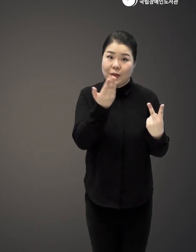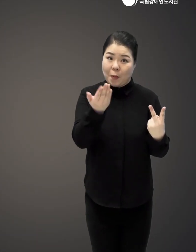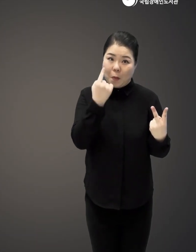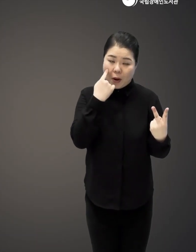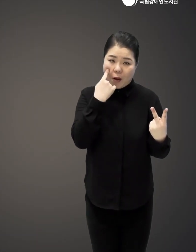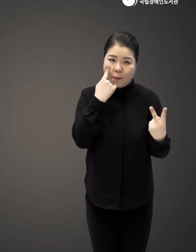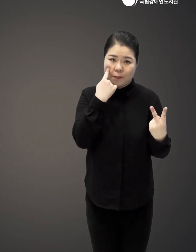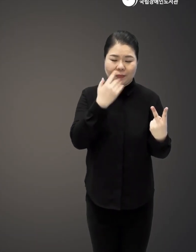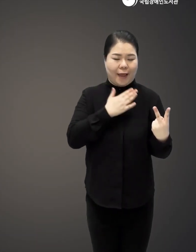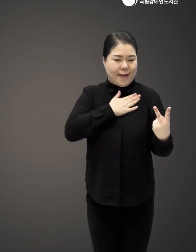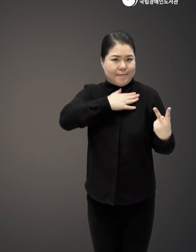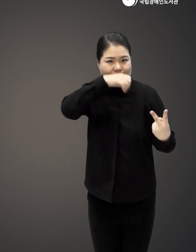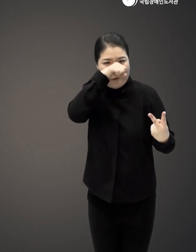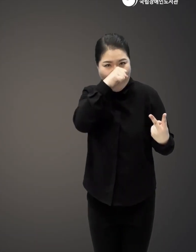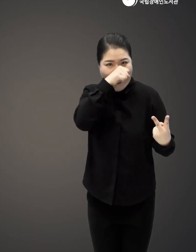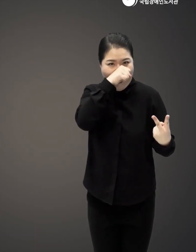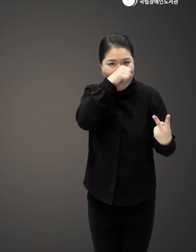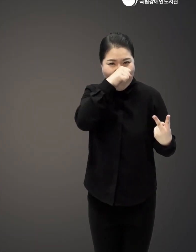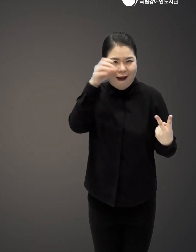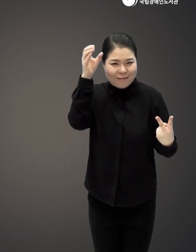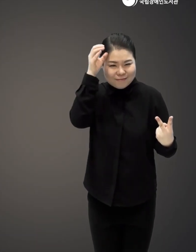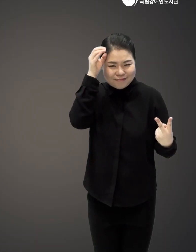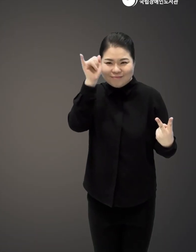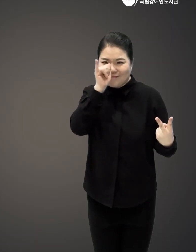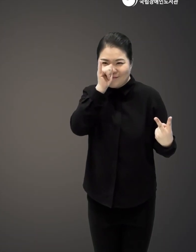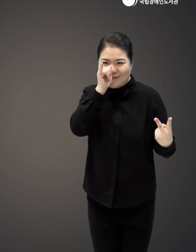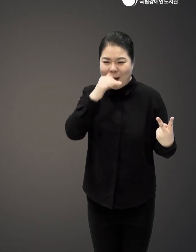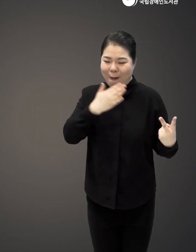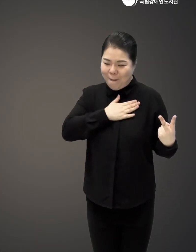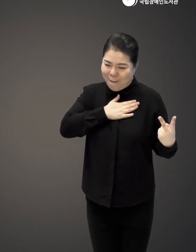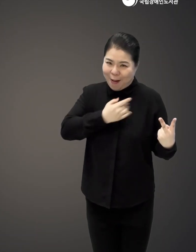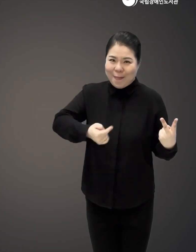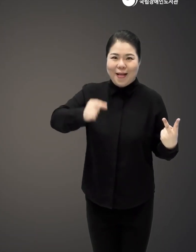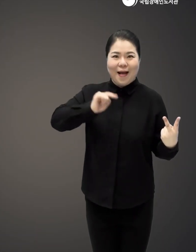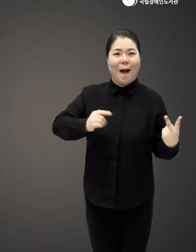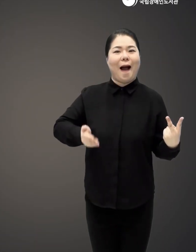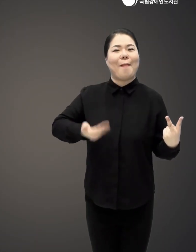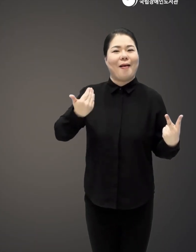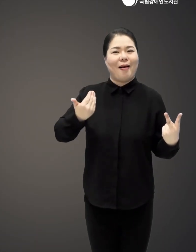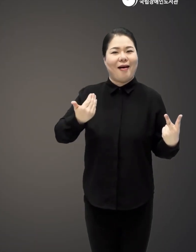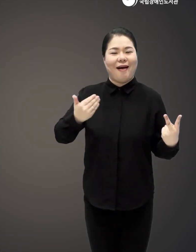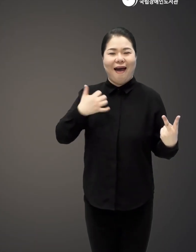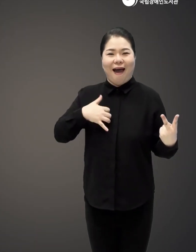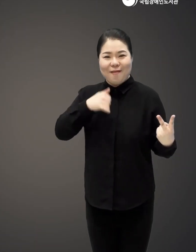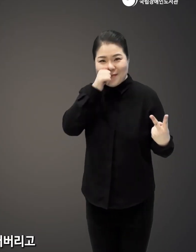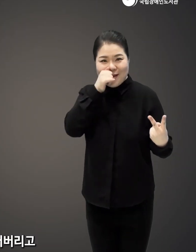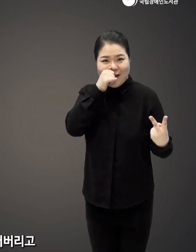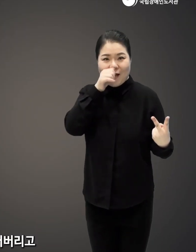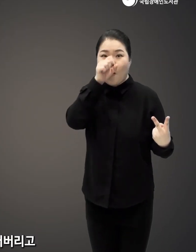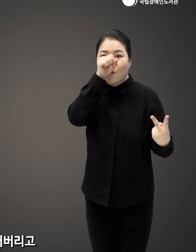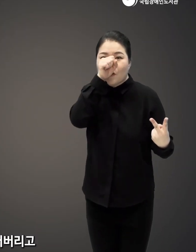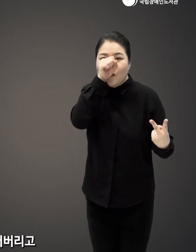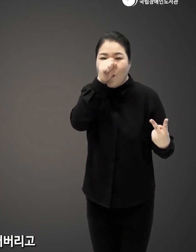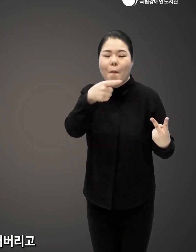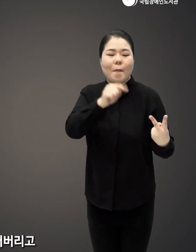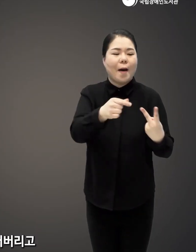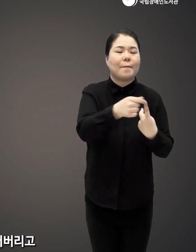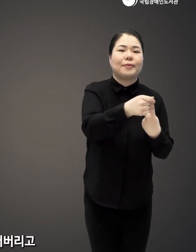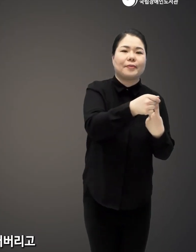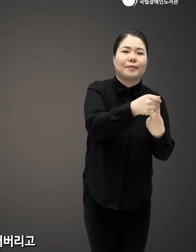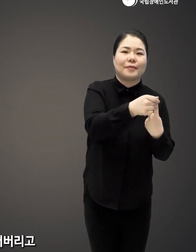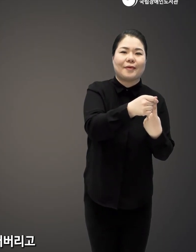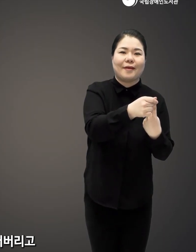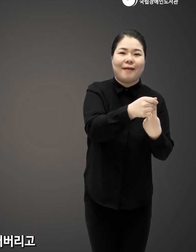내가 기분이 좋고 기대가 되고 홀가분하고 재밌고 그런 것들을 우리는 다 좋은